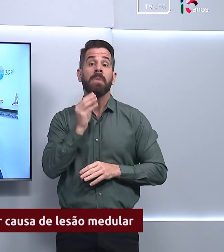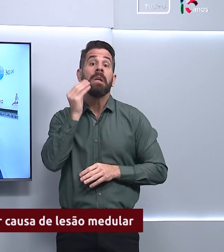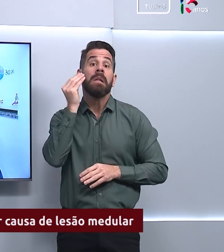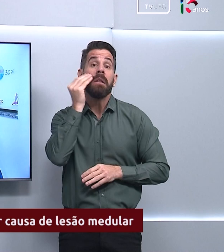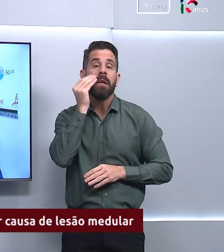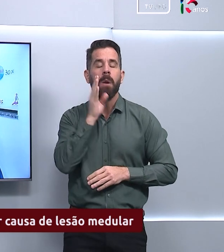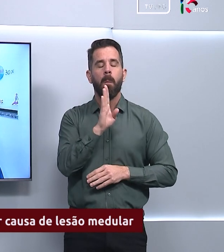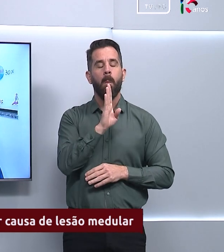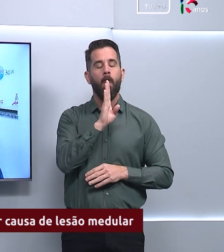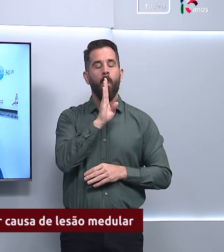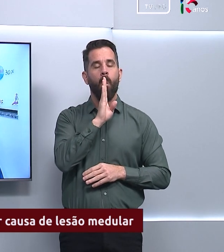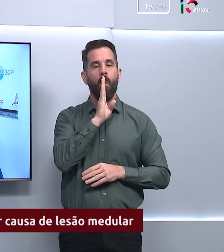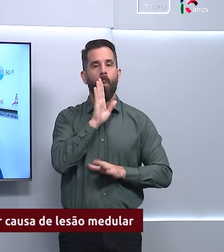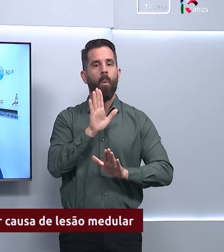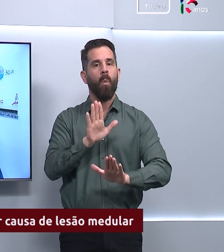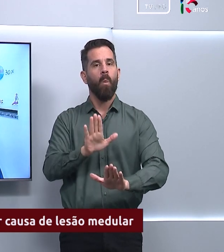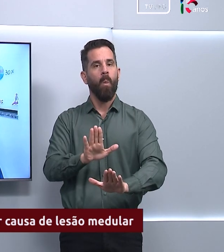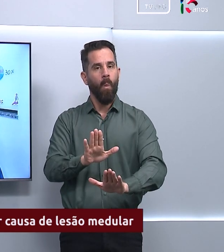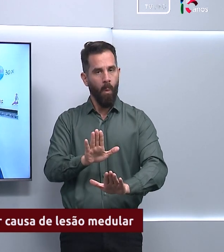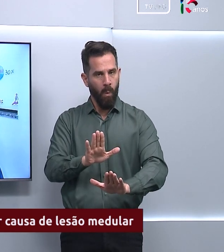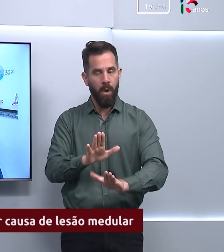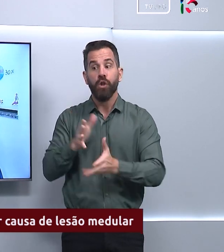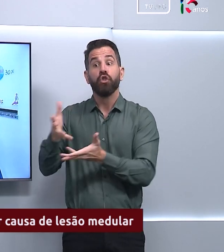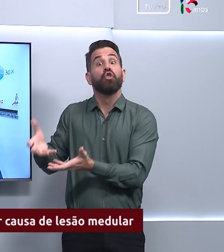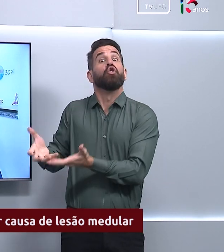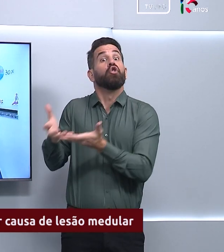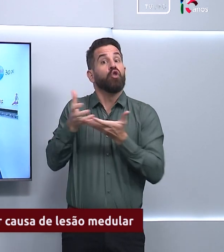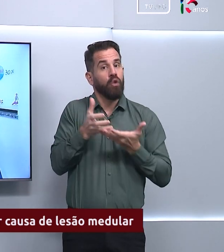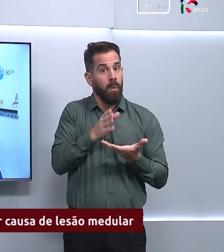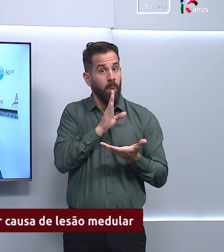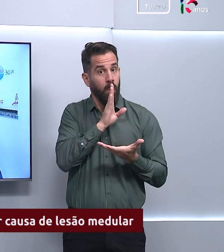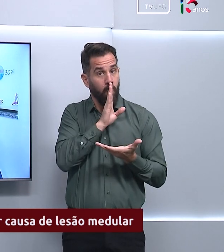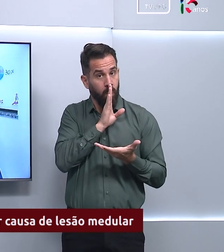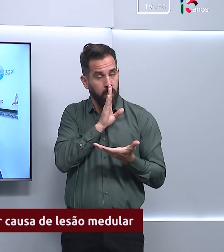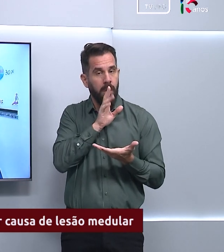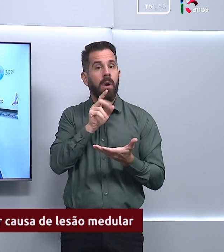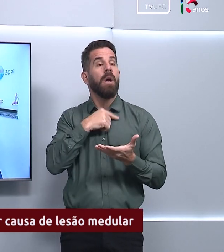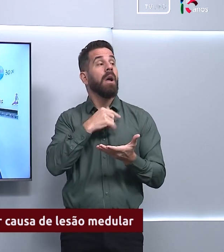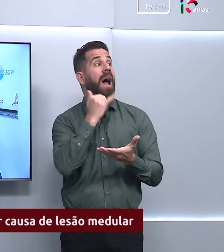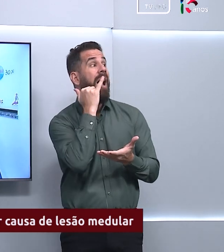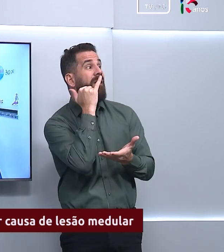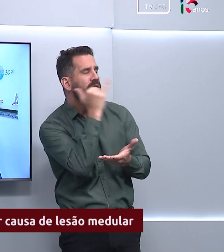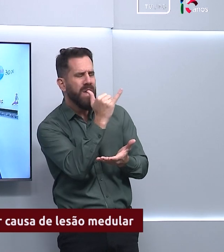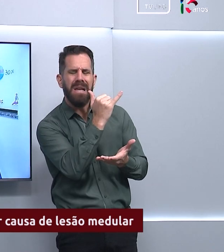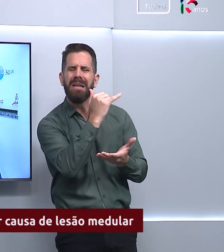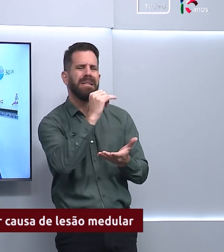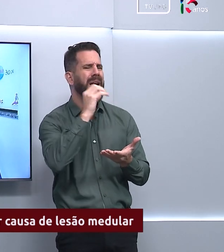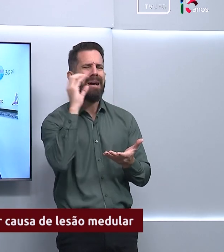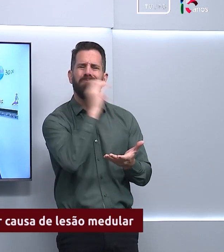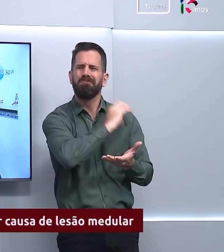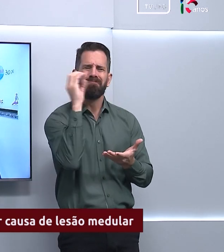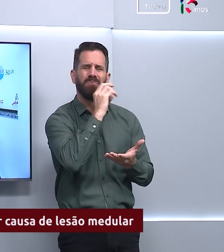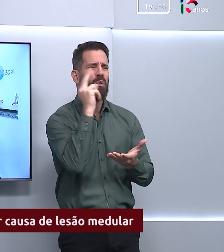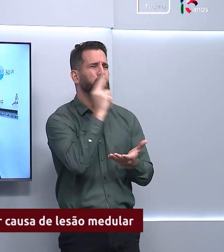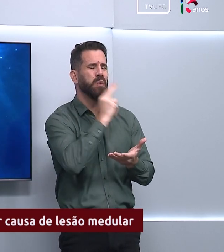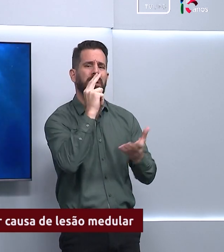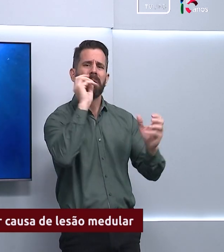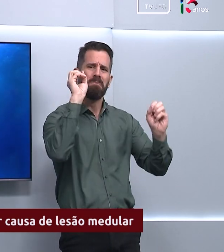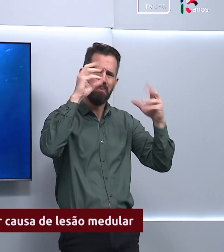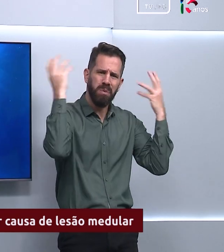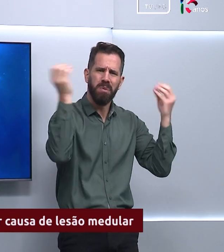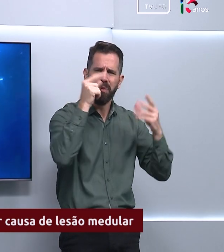pessoa então deixar fora da piscina imóvel e chamar os poderes socorros como os bombeiros SAMU que seria o socorro mais adequado